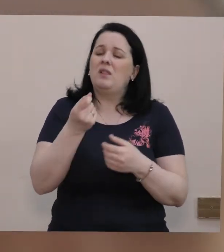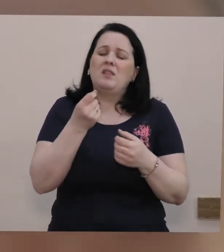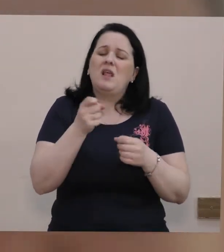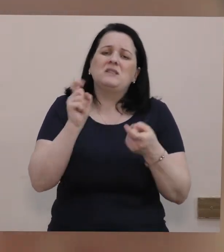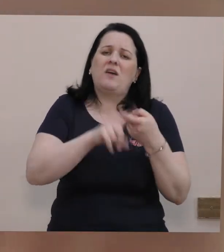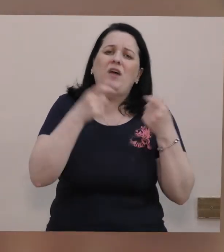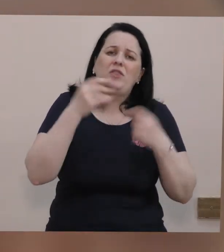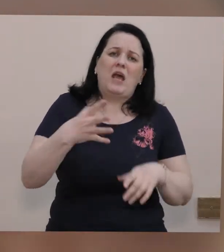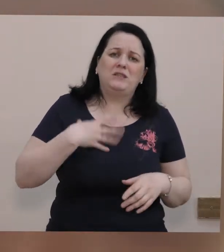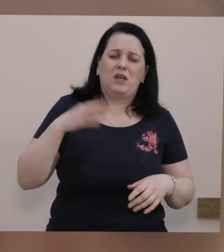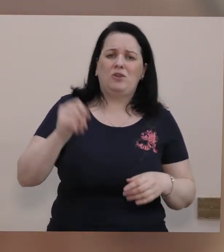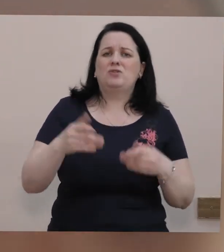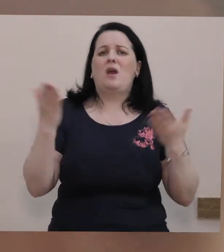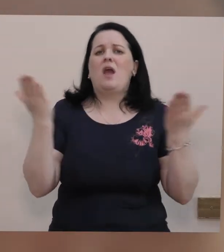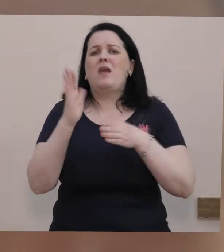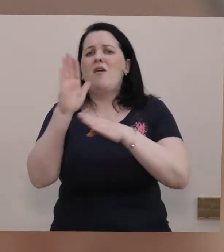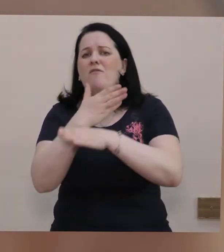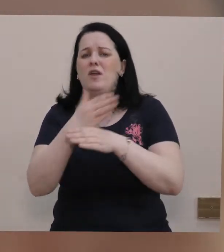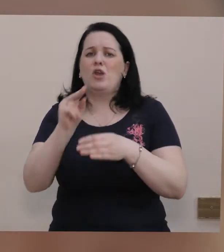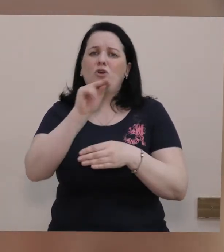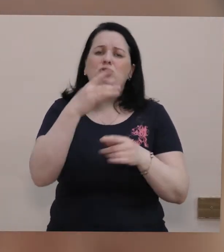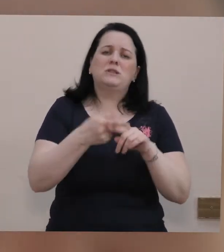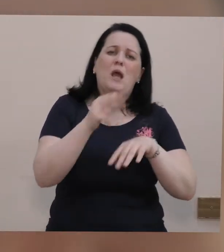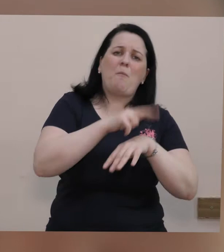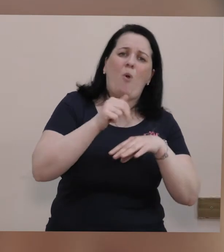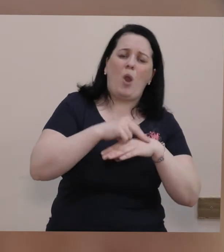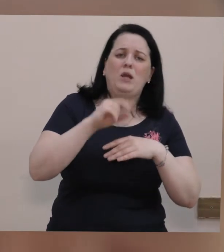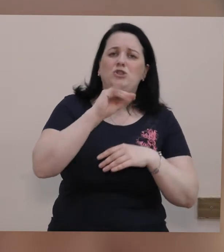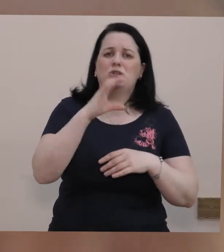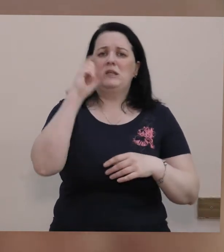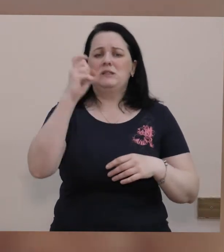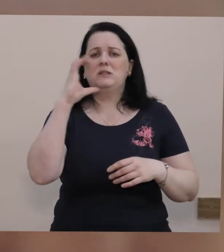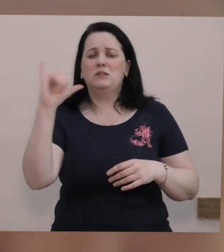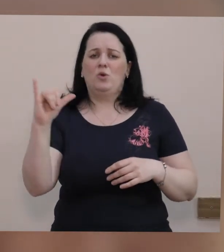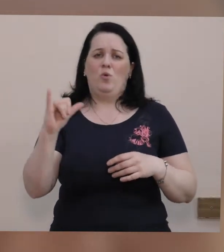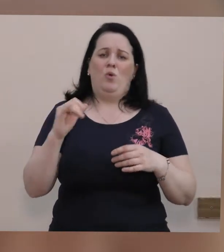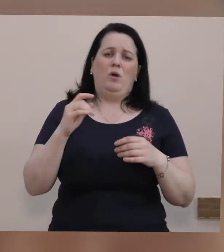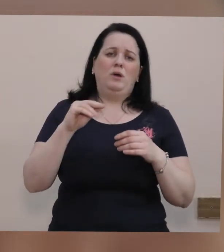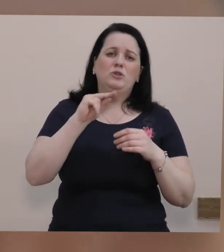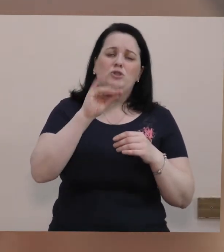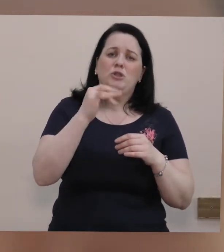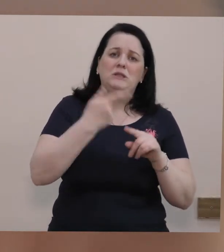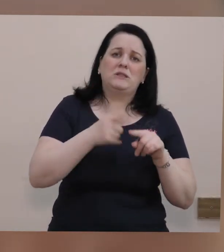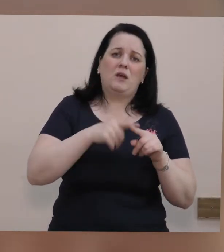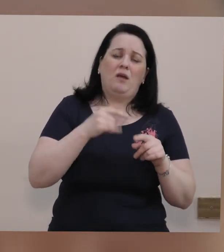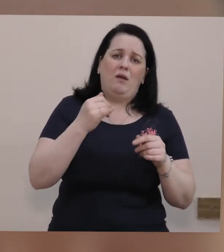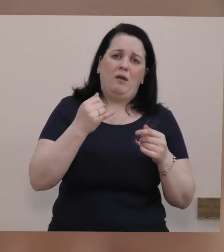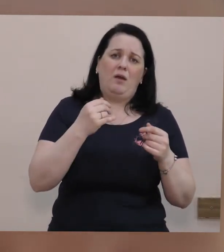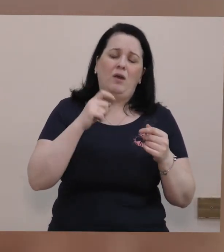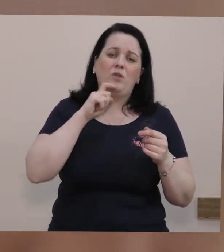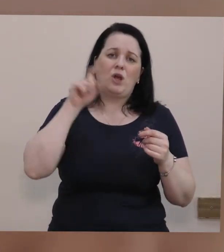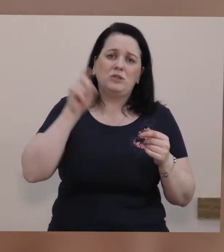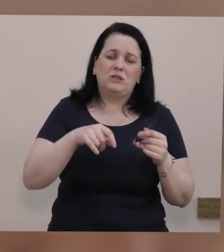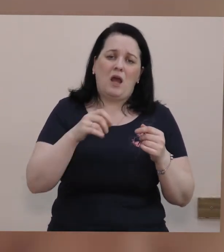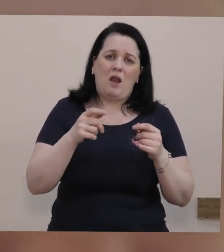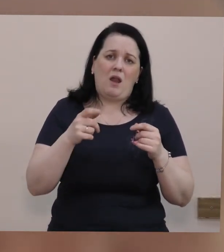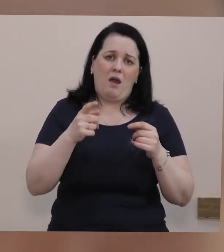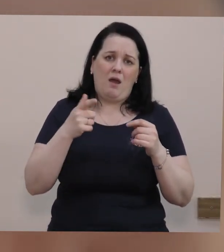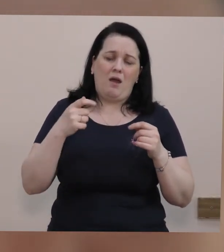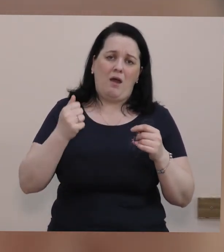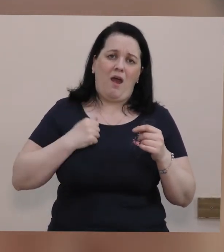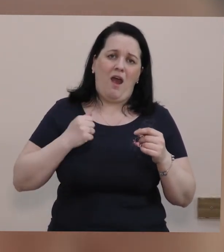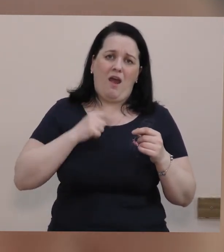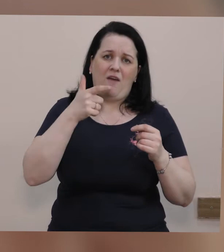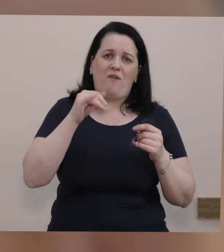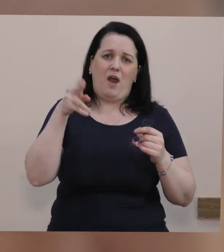яких відділах, чи це поліція, чи це Збройні сили України, чи це Національна гвардія, родини